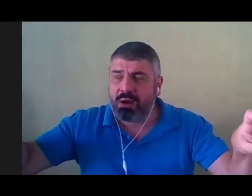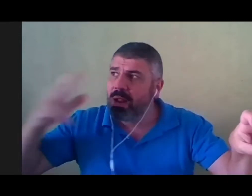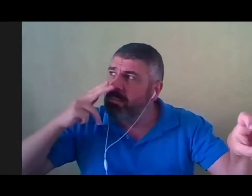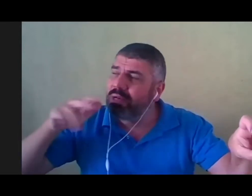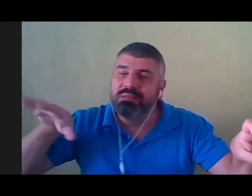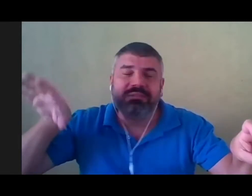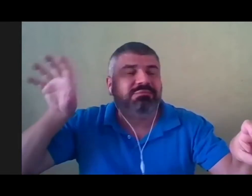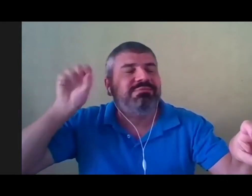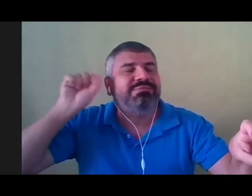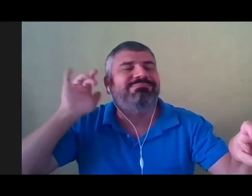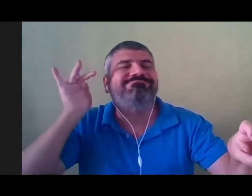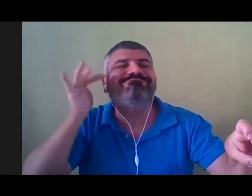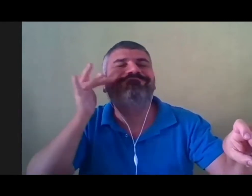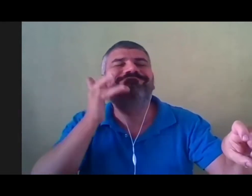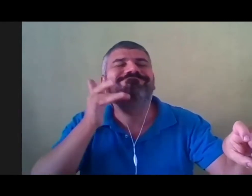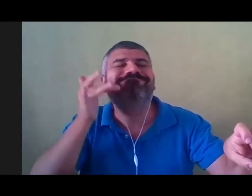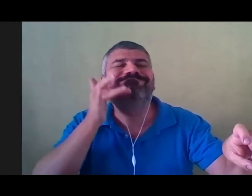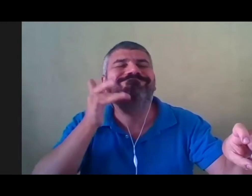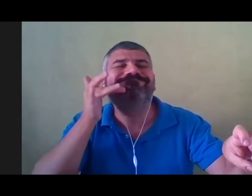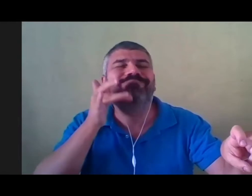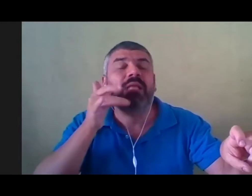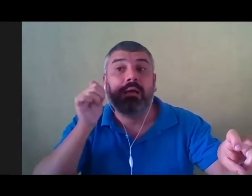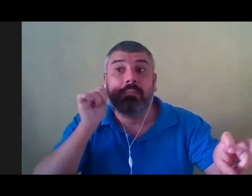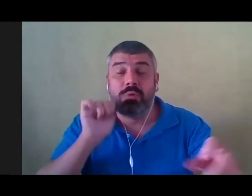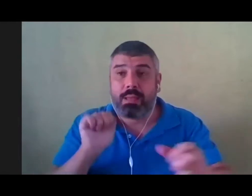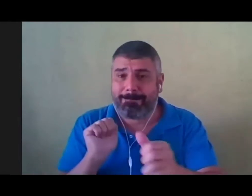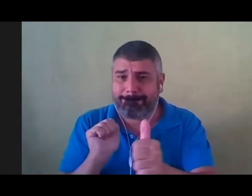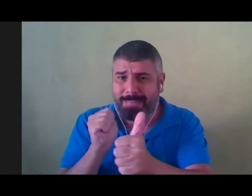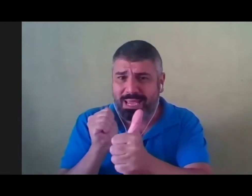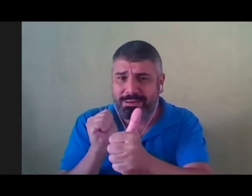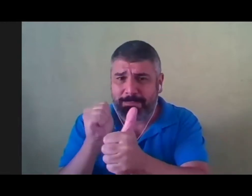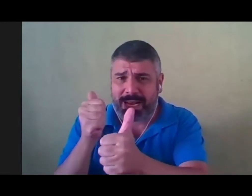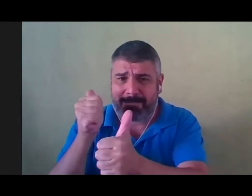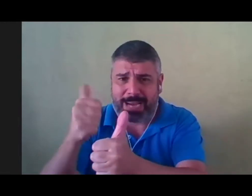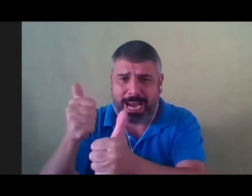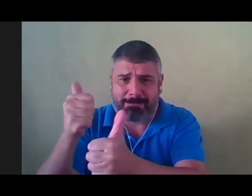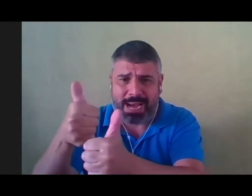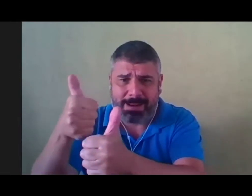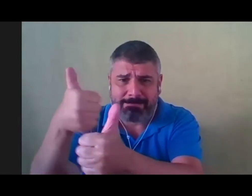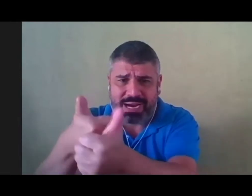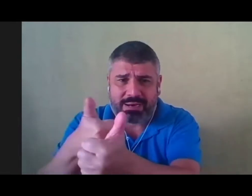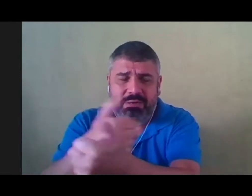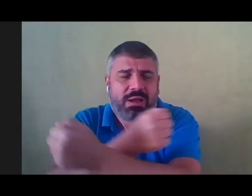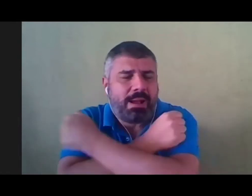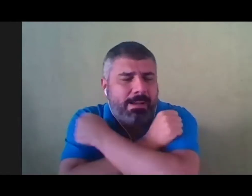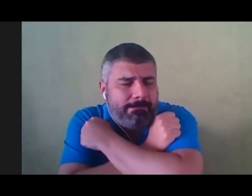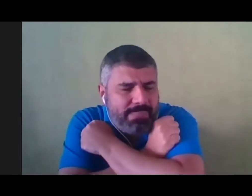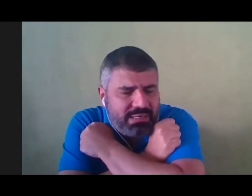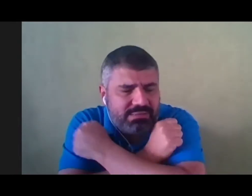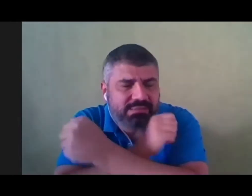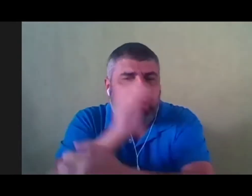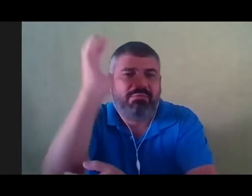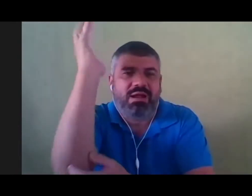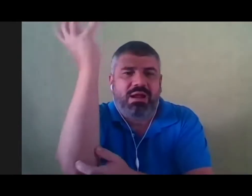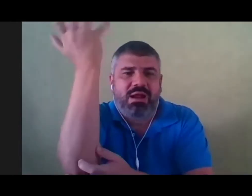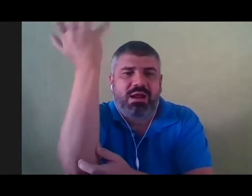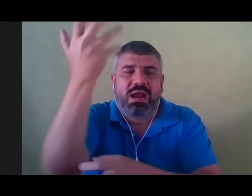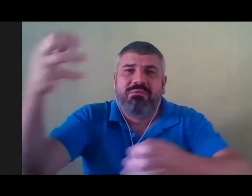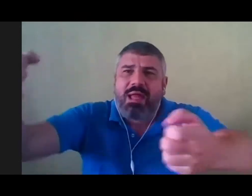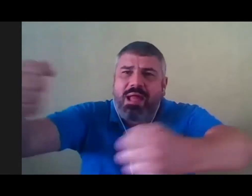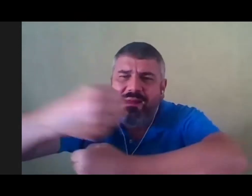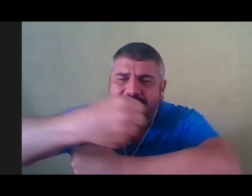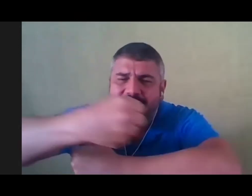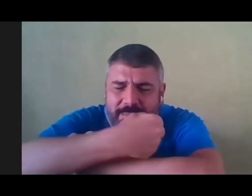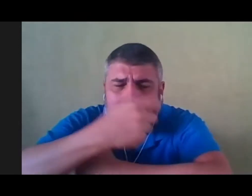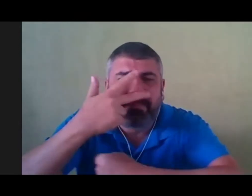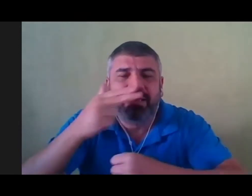seus ouvidos. E ela se aproximava, se aproximava e abraçava as árvores como se fossem pessoas.